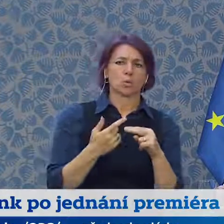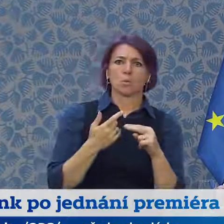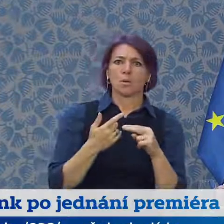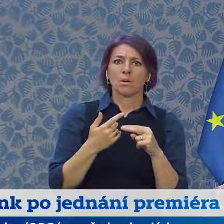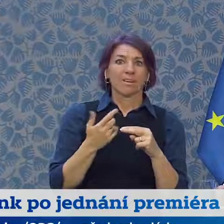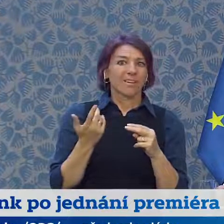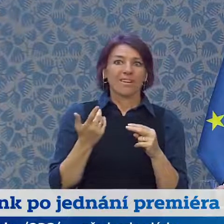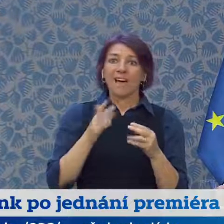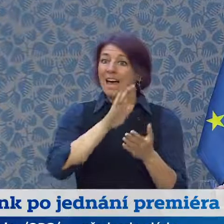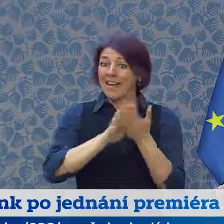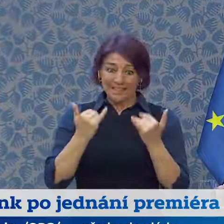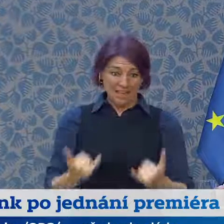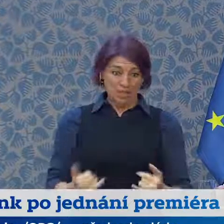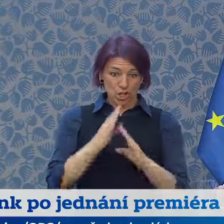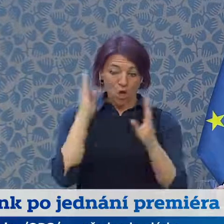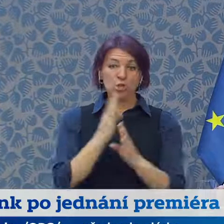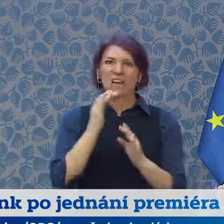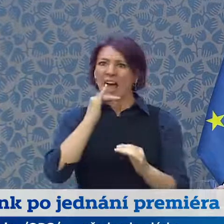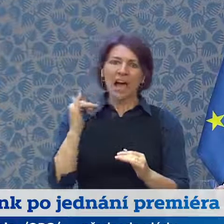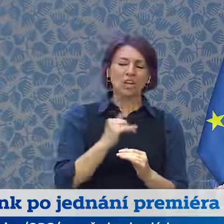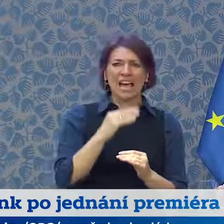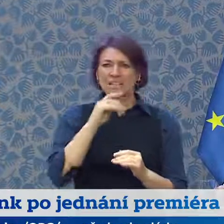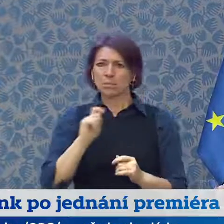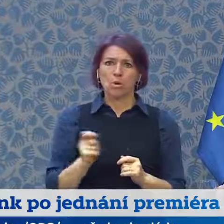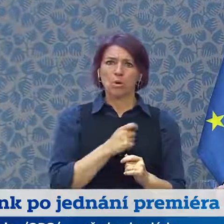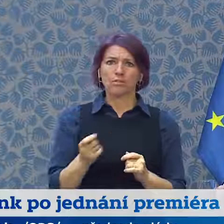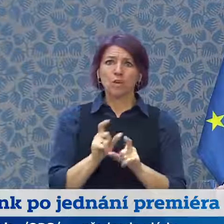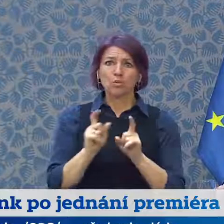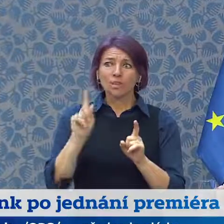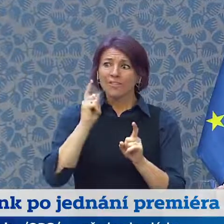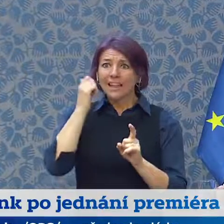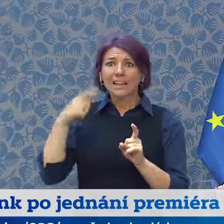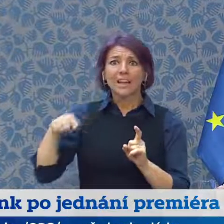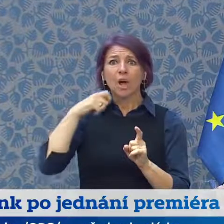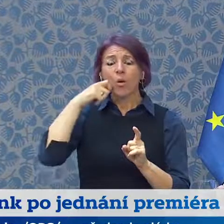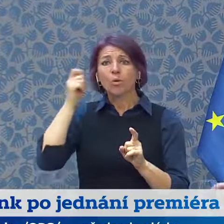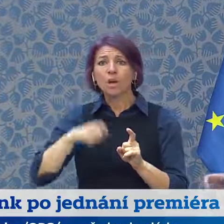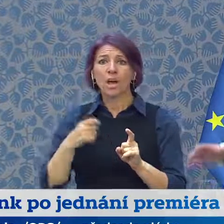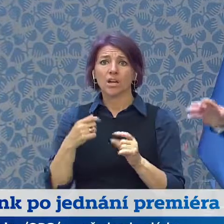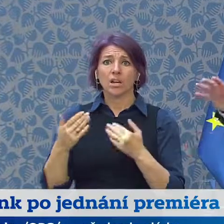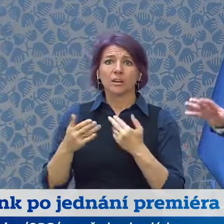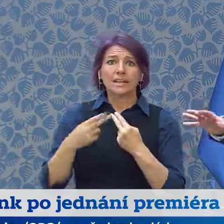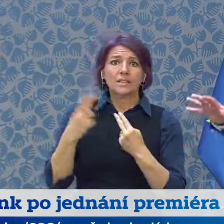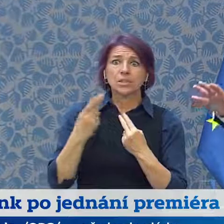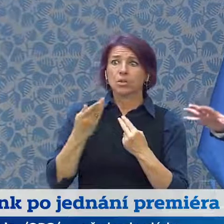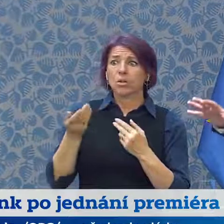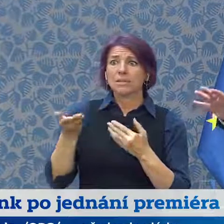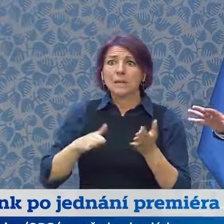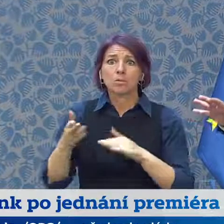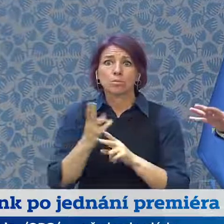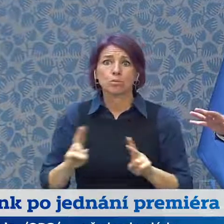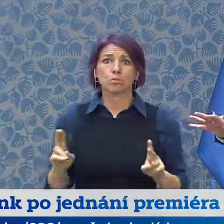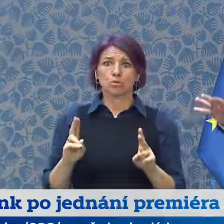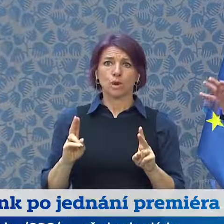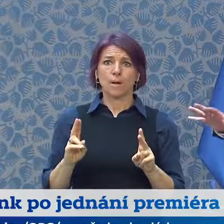má bezprostřední dopad na lidské životy. Oni jsou si toho vědomí, ten tlak je enormní a to máme všichni